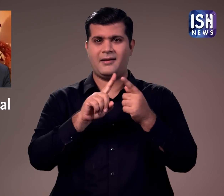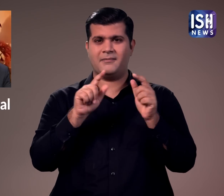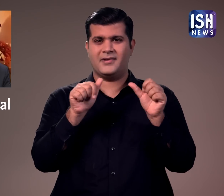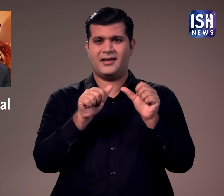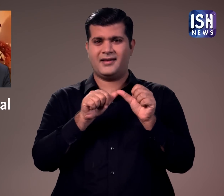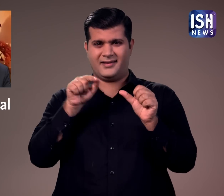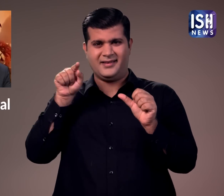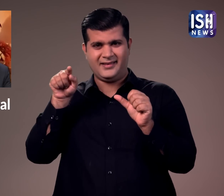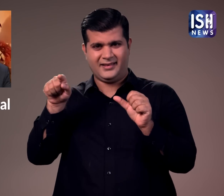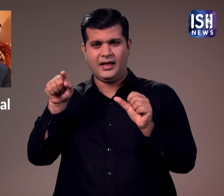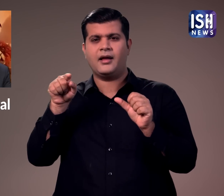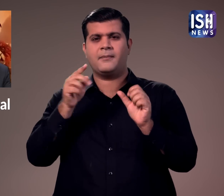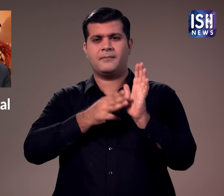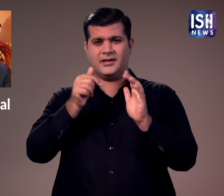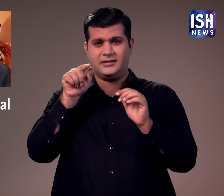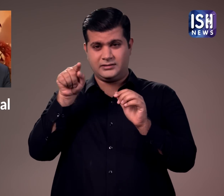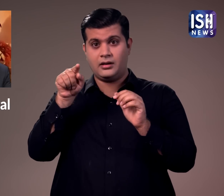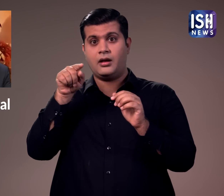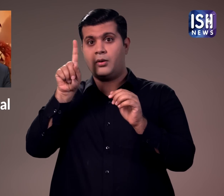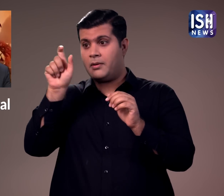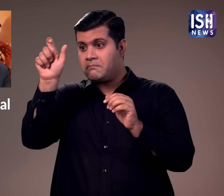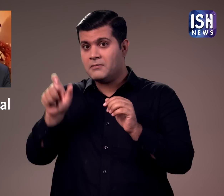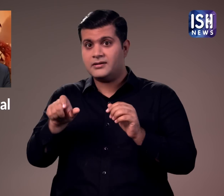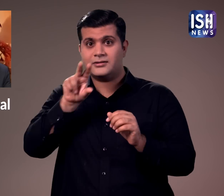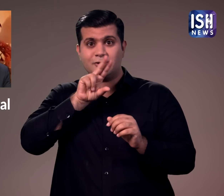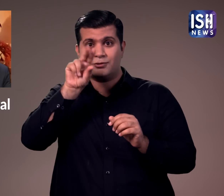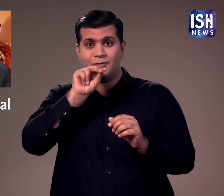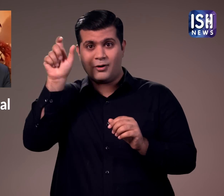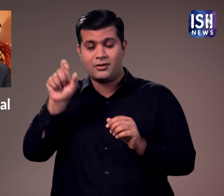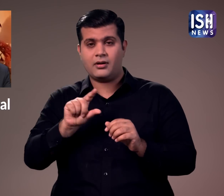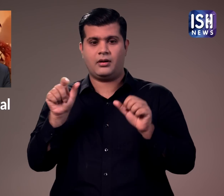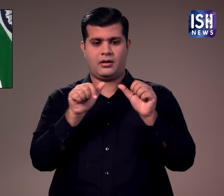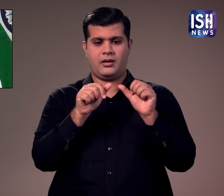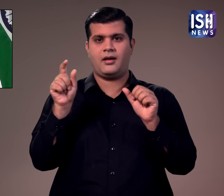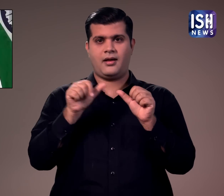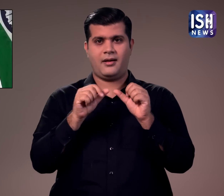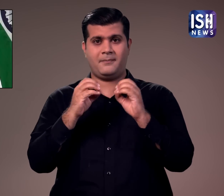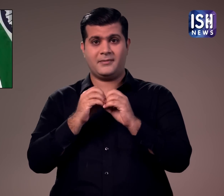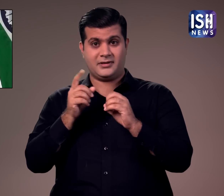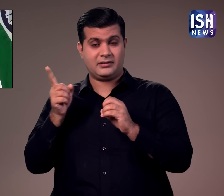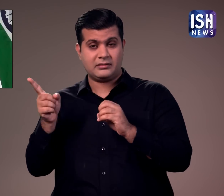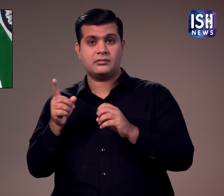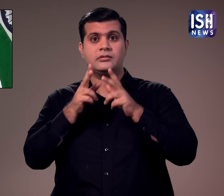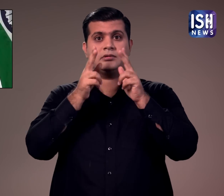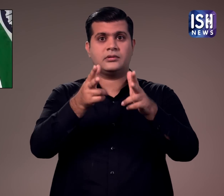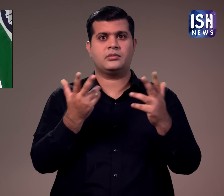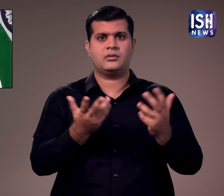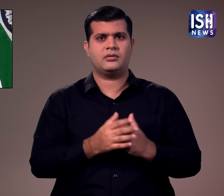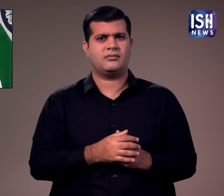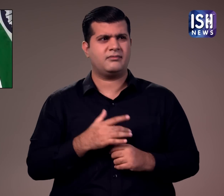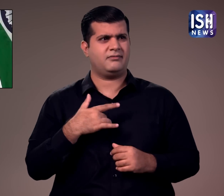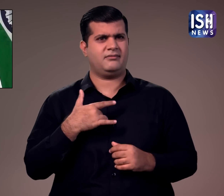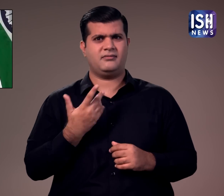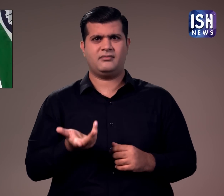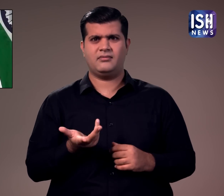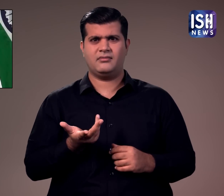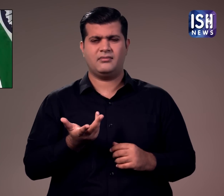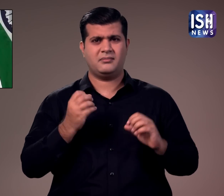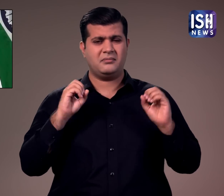विदेश मंतरलाई के प्रवक्ता अरिंदम बक्ची ने कहा। पाकिस्तान में हिंदू